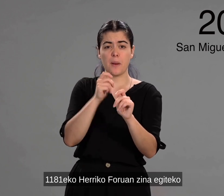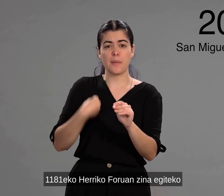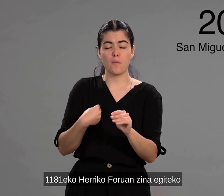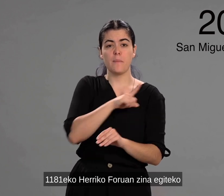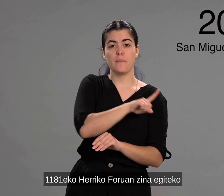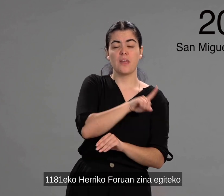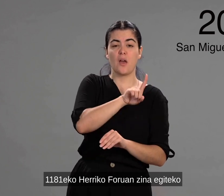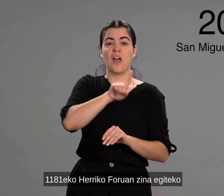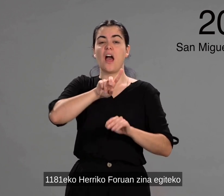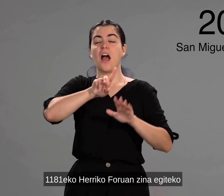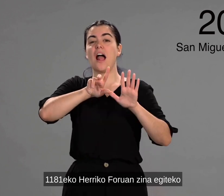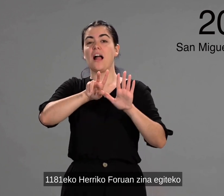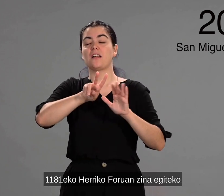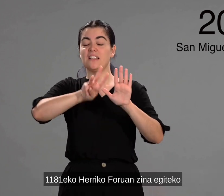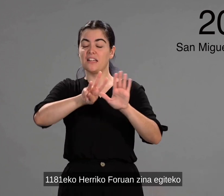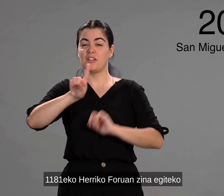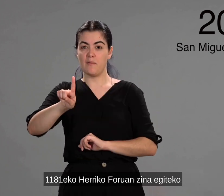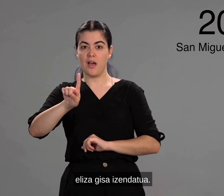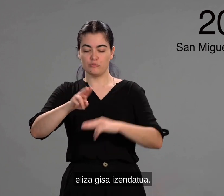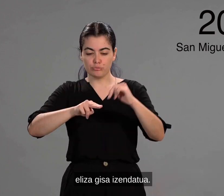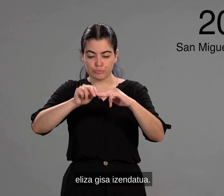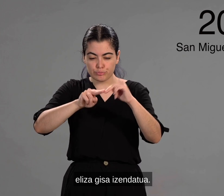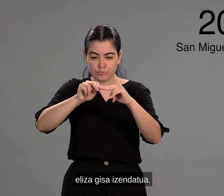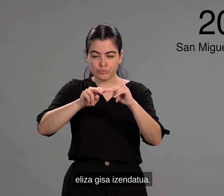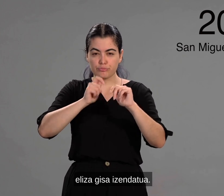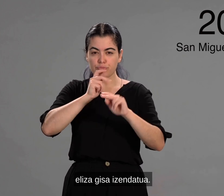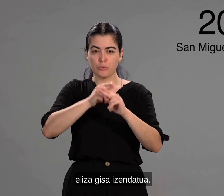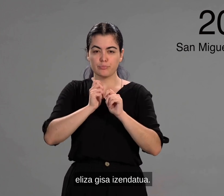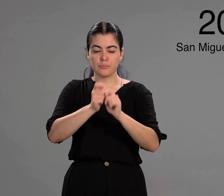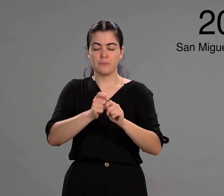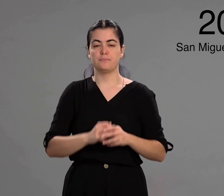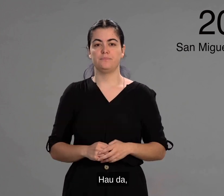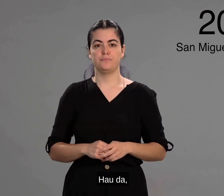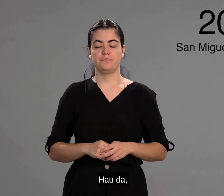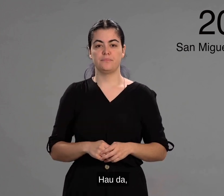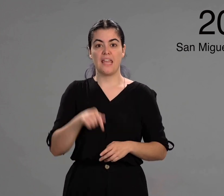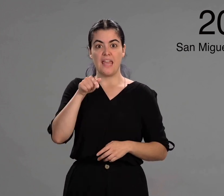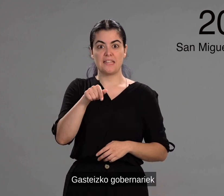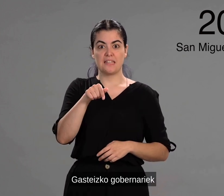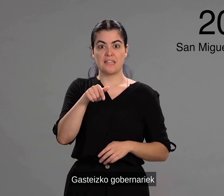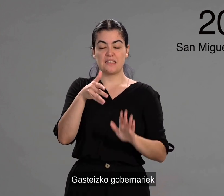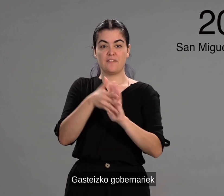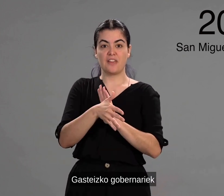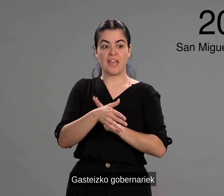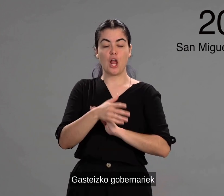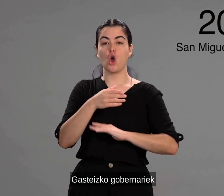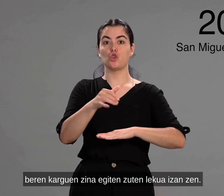geitabateko erriko foruan zina egiteko Eliza gisa izendatua. Hau da, gazteizko gobernariek beren